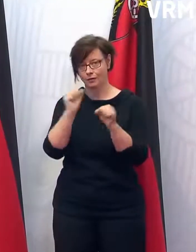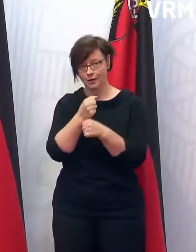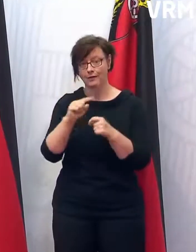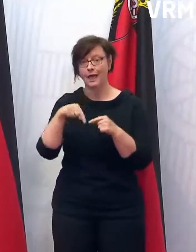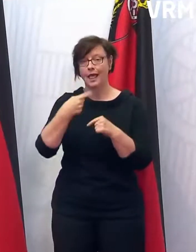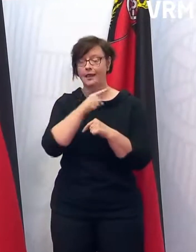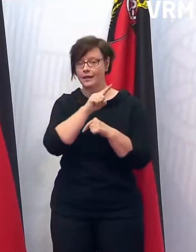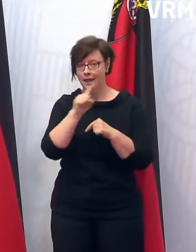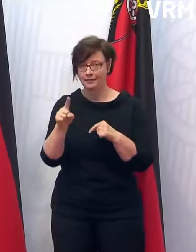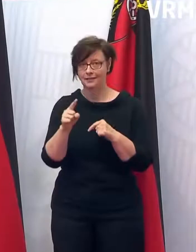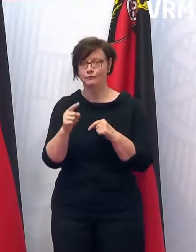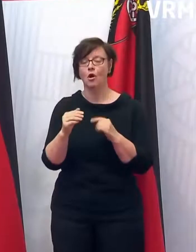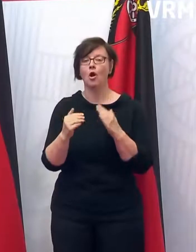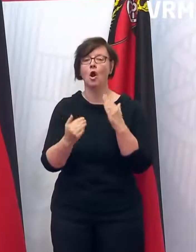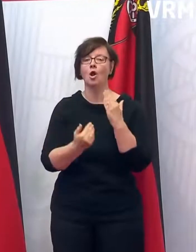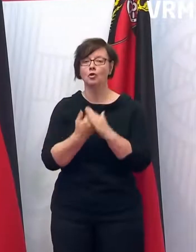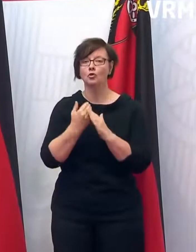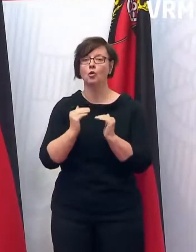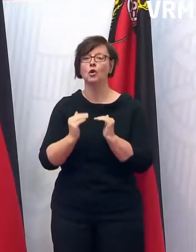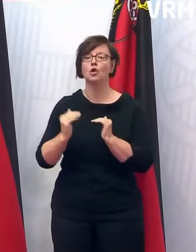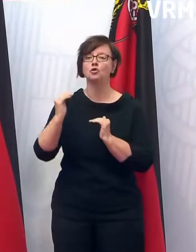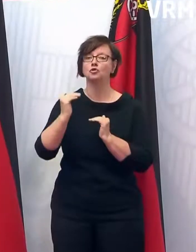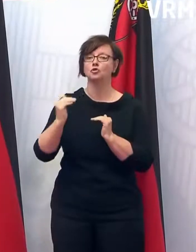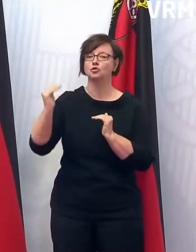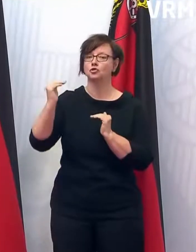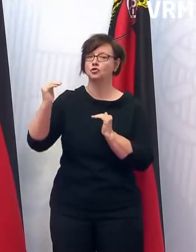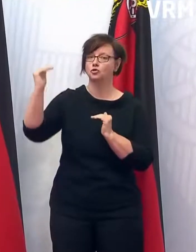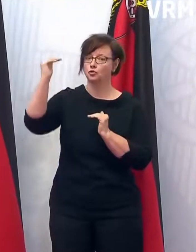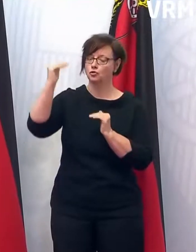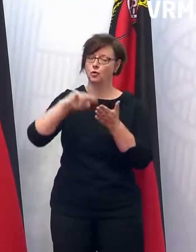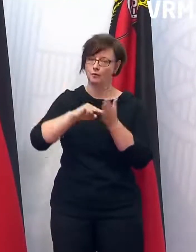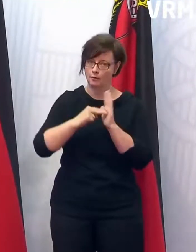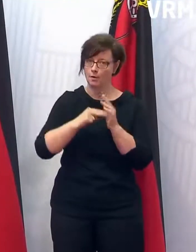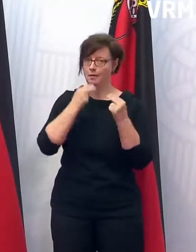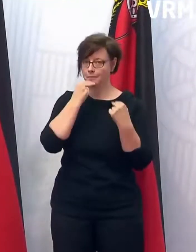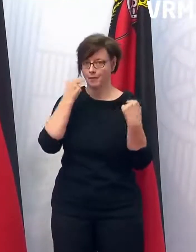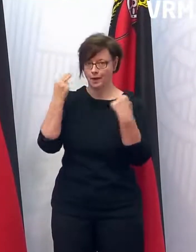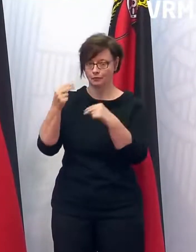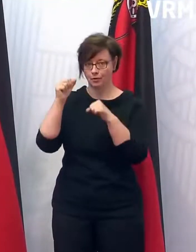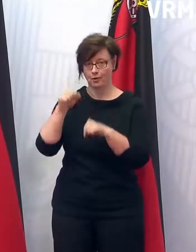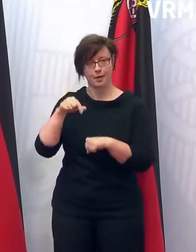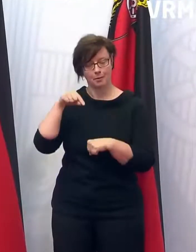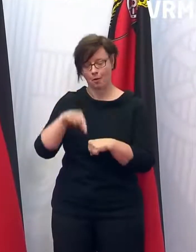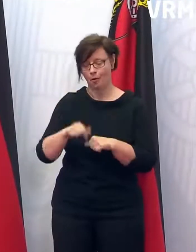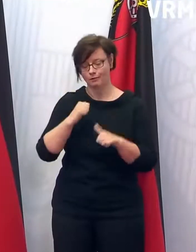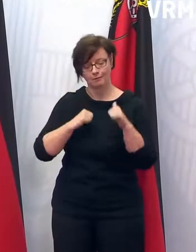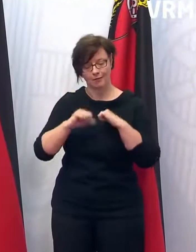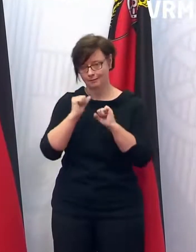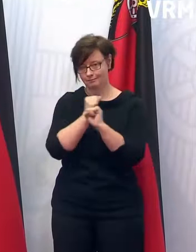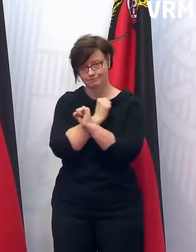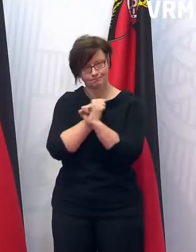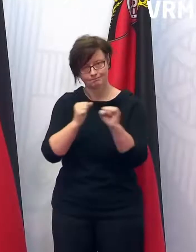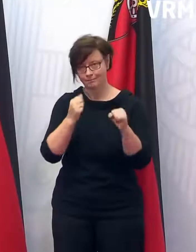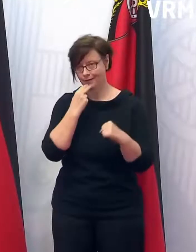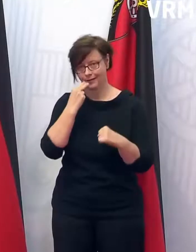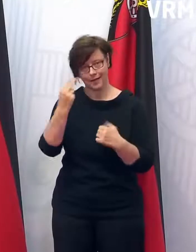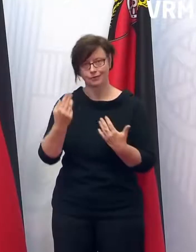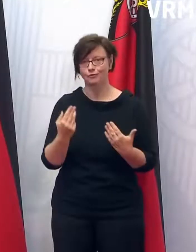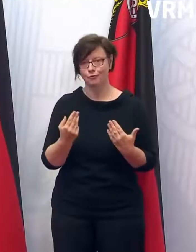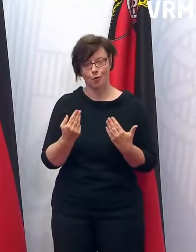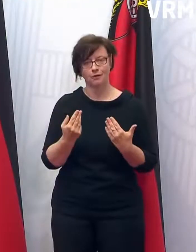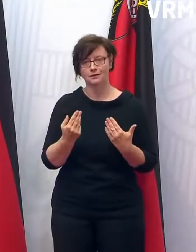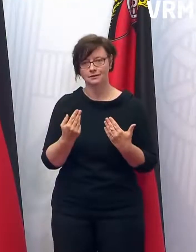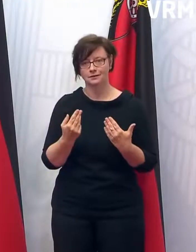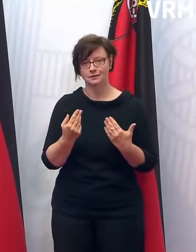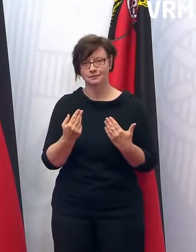nächste Woche mit dem neuen Stufenplan sicherlich auch solche Fragen beantworten. Aber das geht jetzt heute dann doch eigentlich ein bisschen